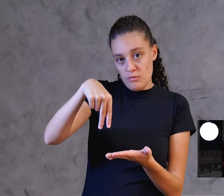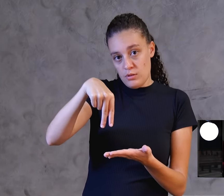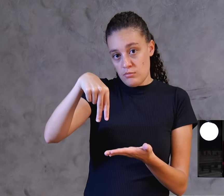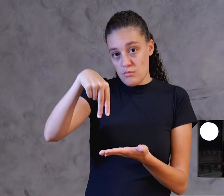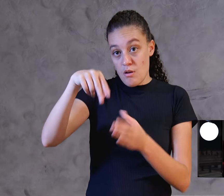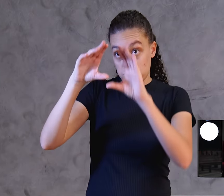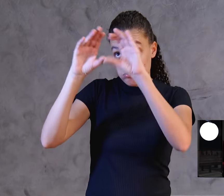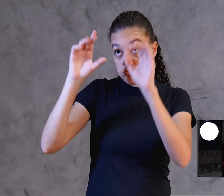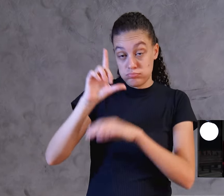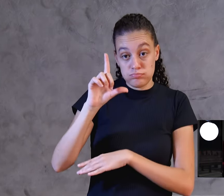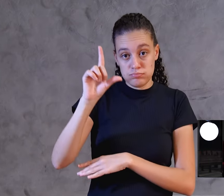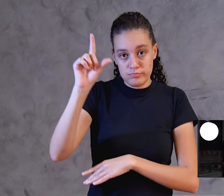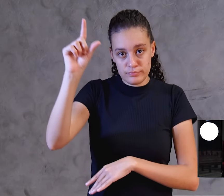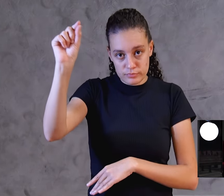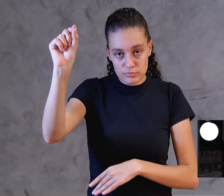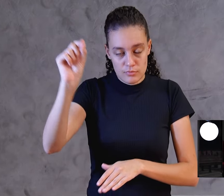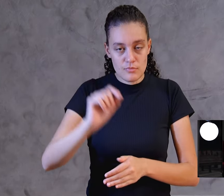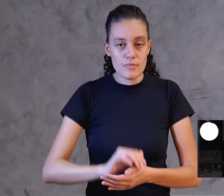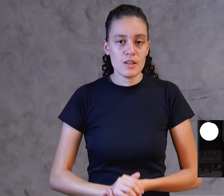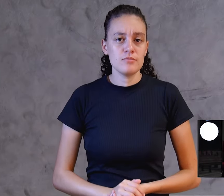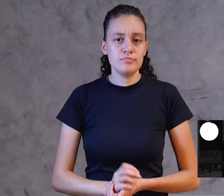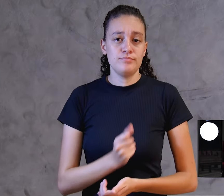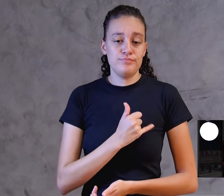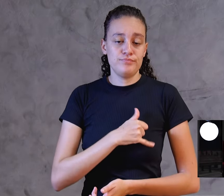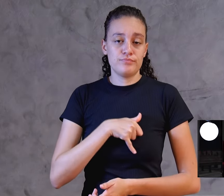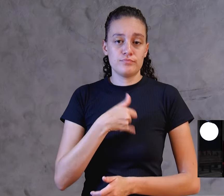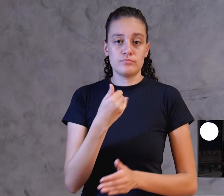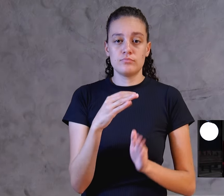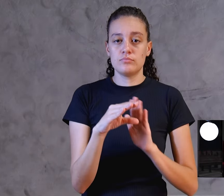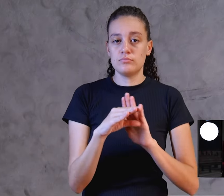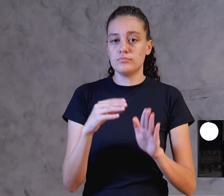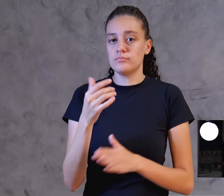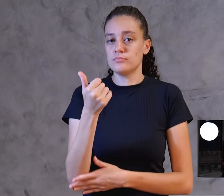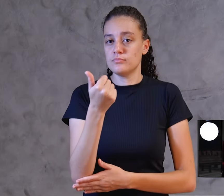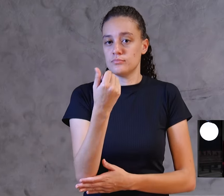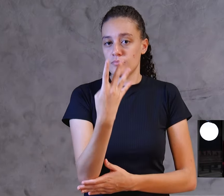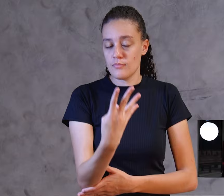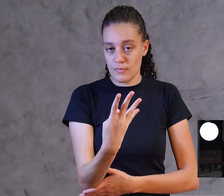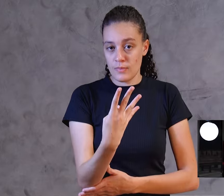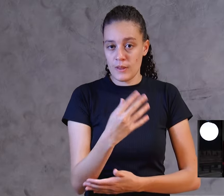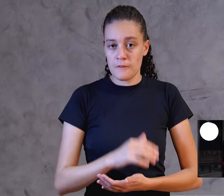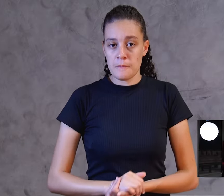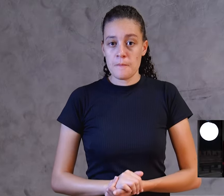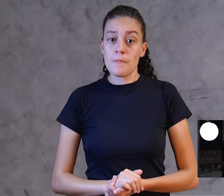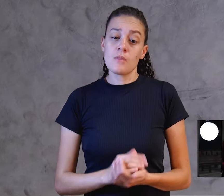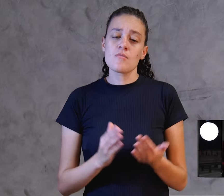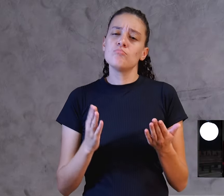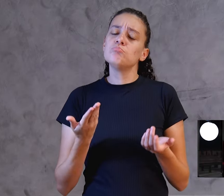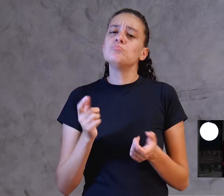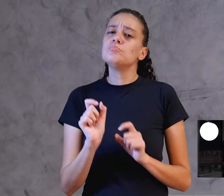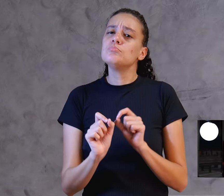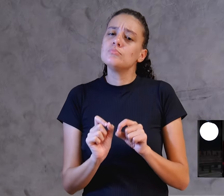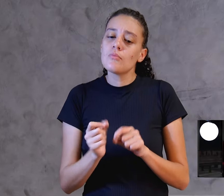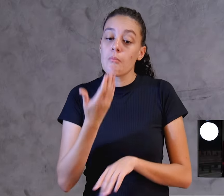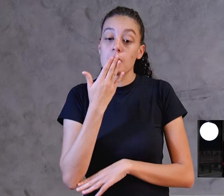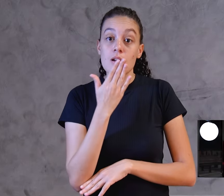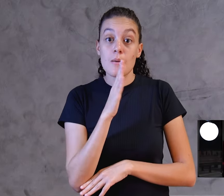sobe aos céus. Lá em São João 14, ele faz uma promessa para a igreja,